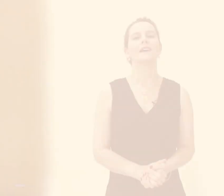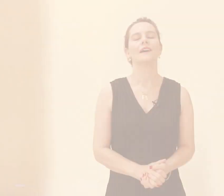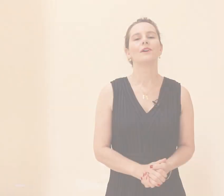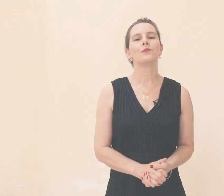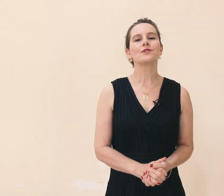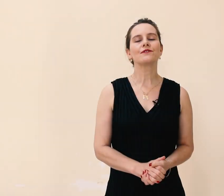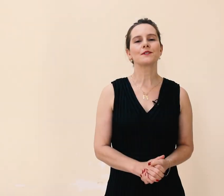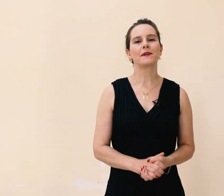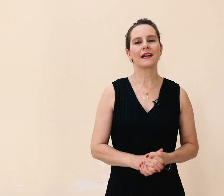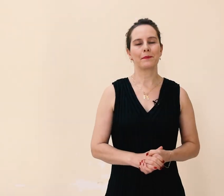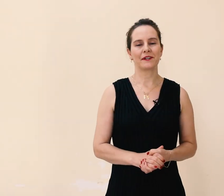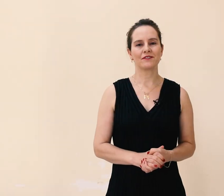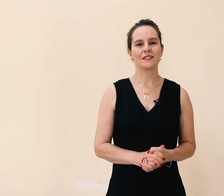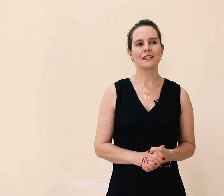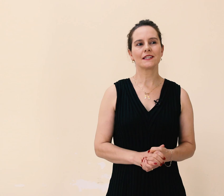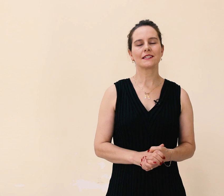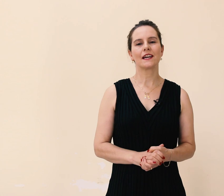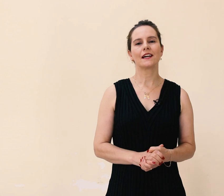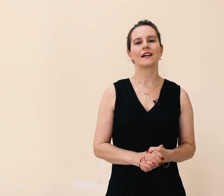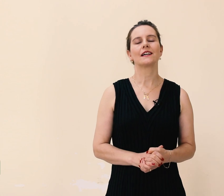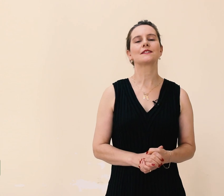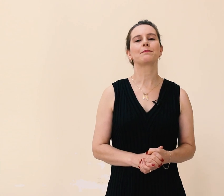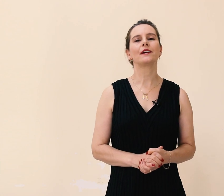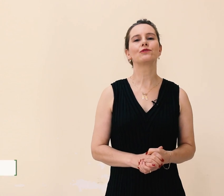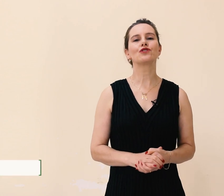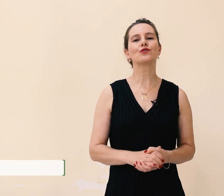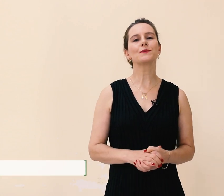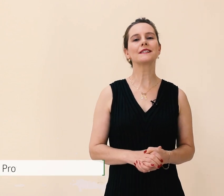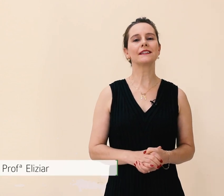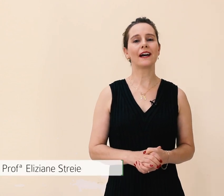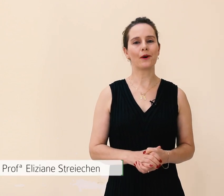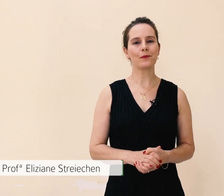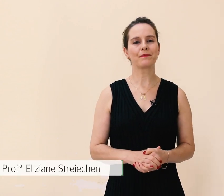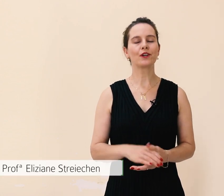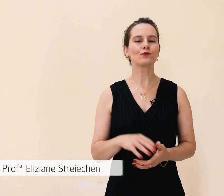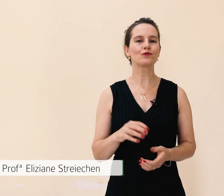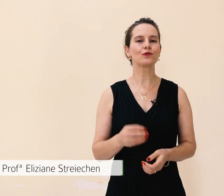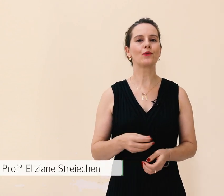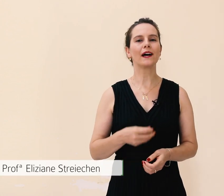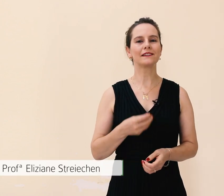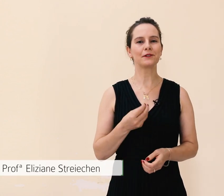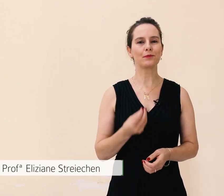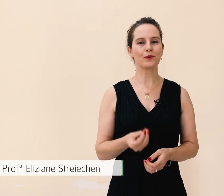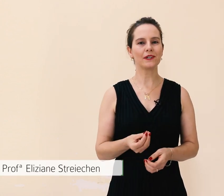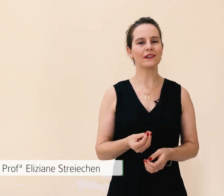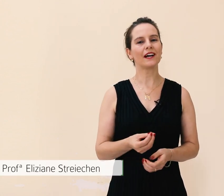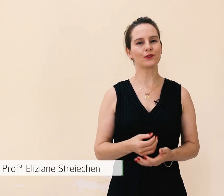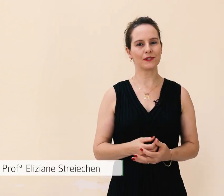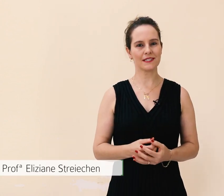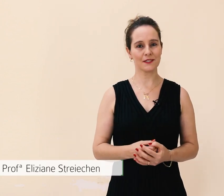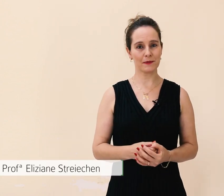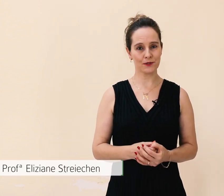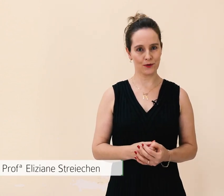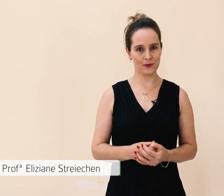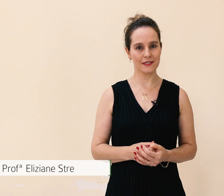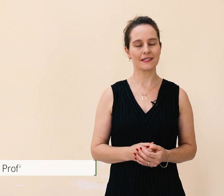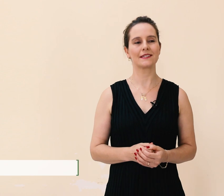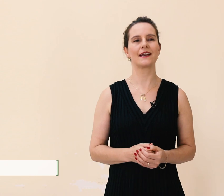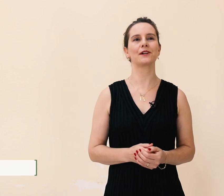Hoje eu vou explicar para vocês a respeito de um sinal que o surdo atribui a todas as pessoas, certo?